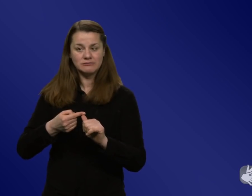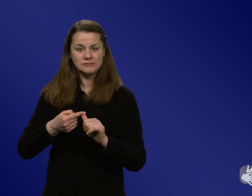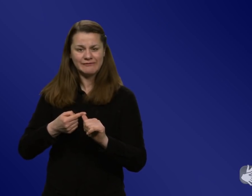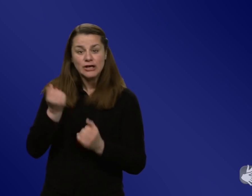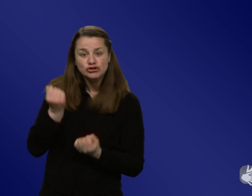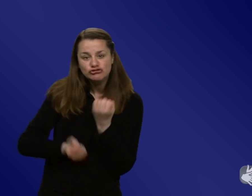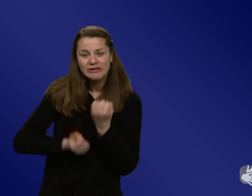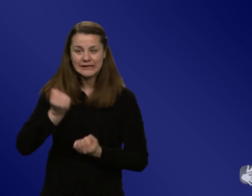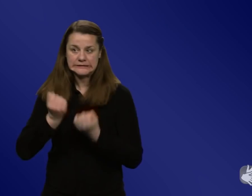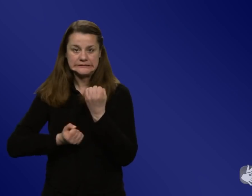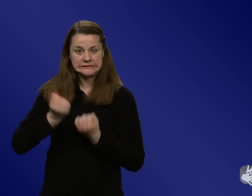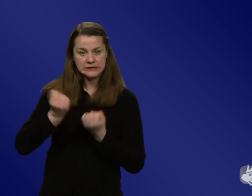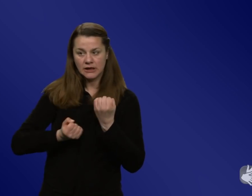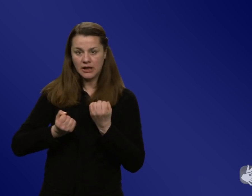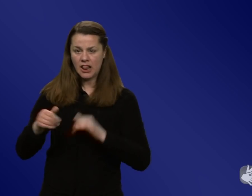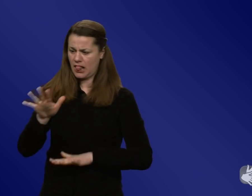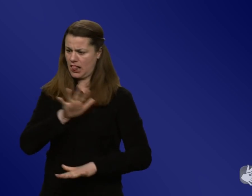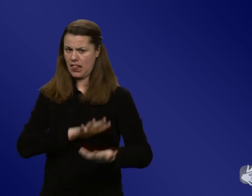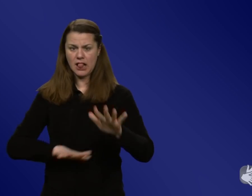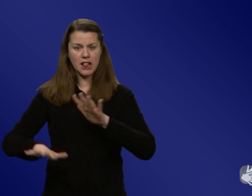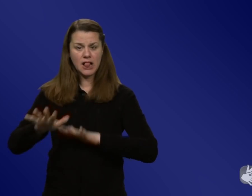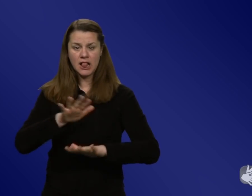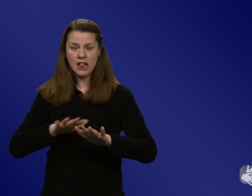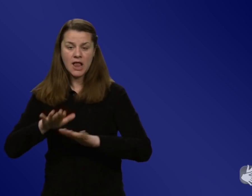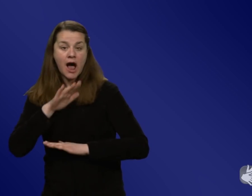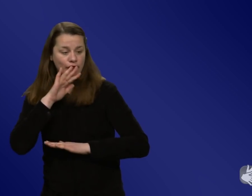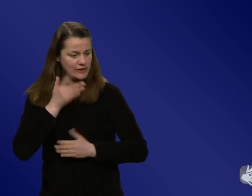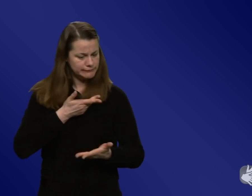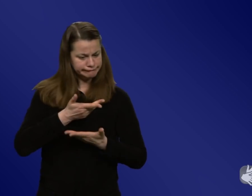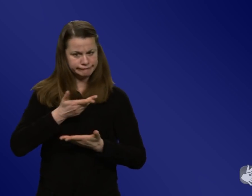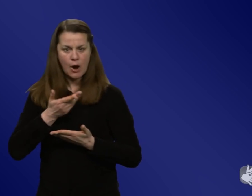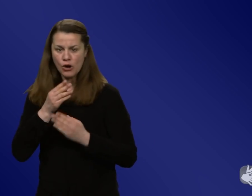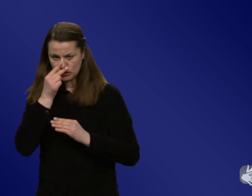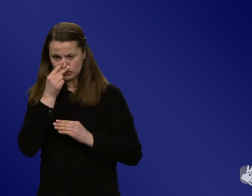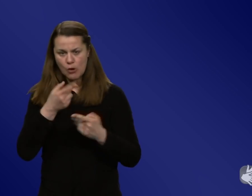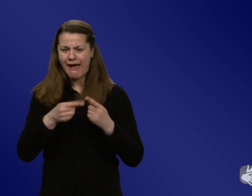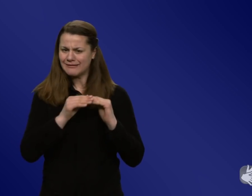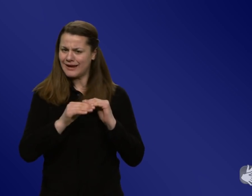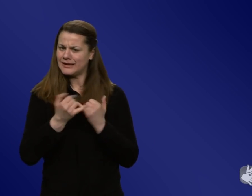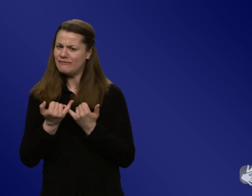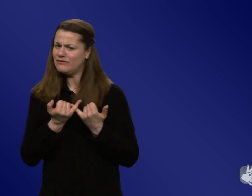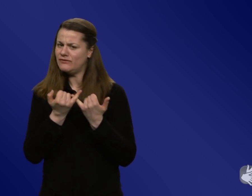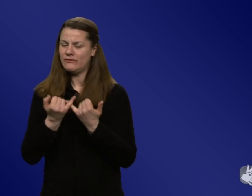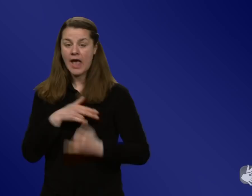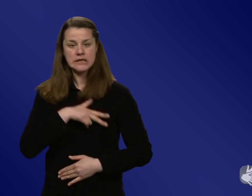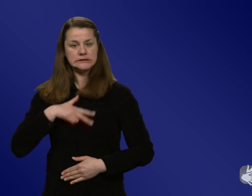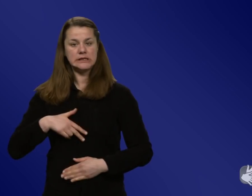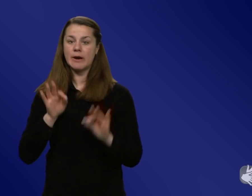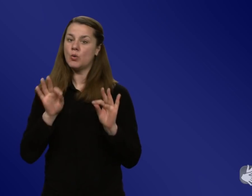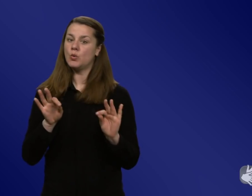da zu finden. Und da haben wir auch viel gesprochen, wie machen das andere Länder? In Dänemark war das ganz hervorragend aufbereitet, wo